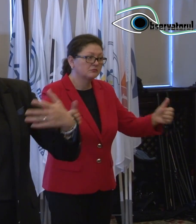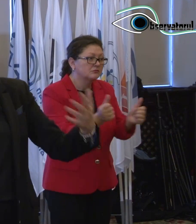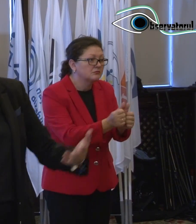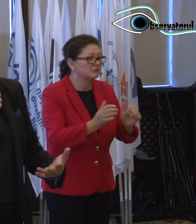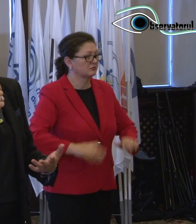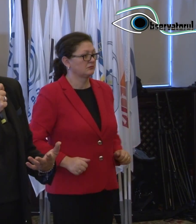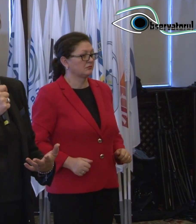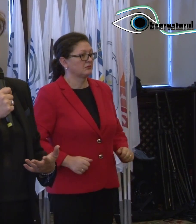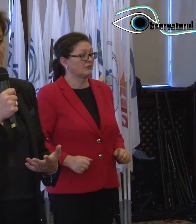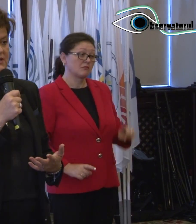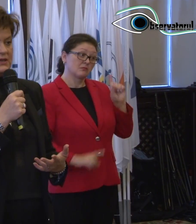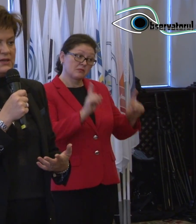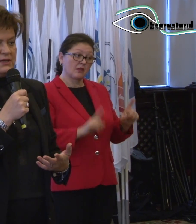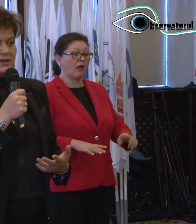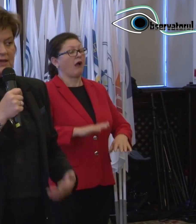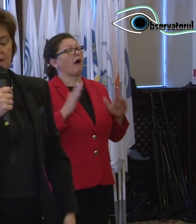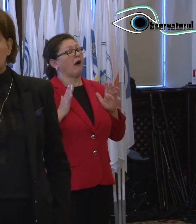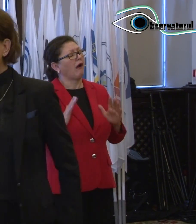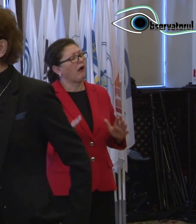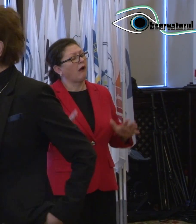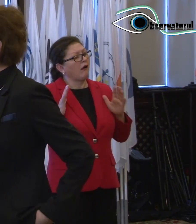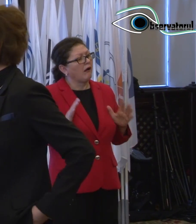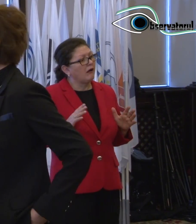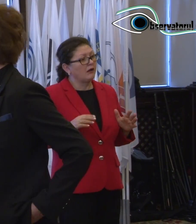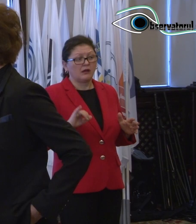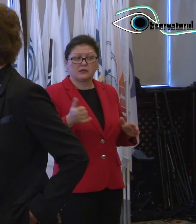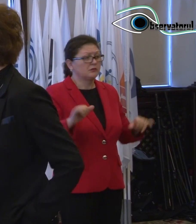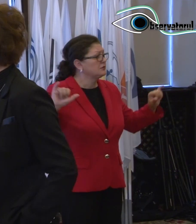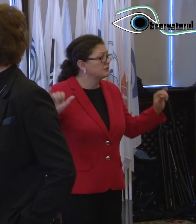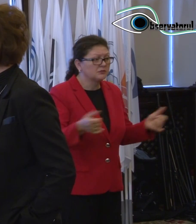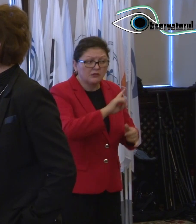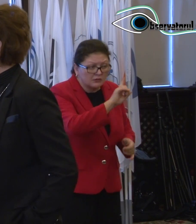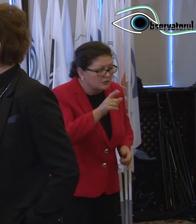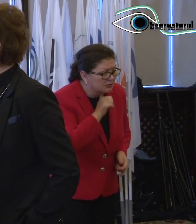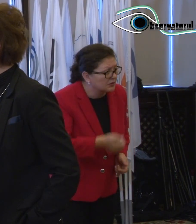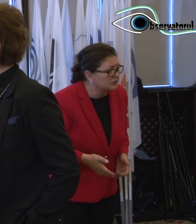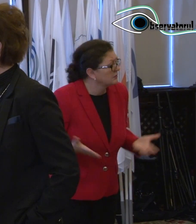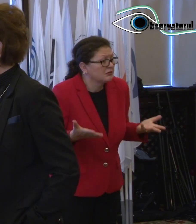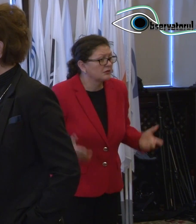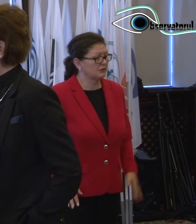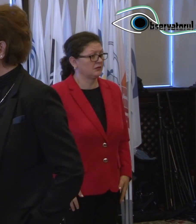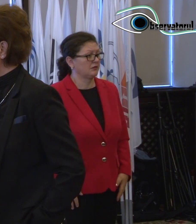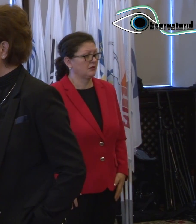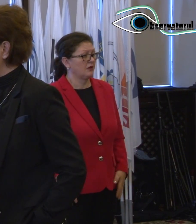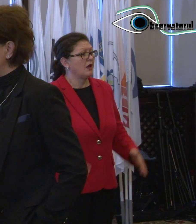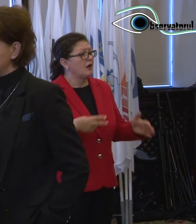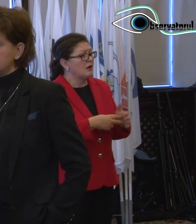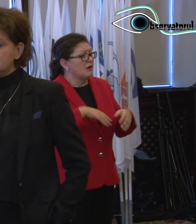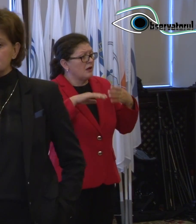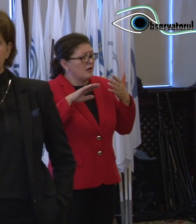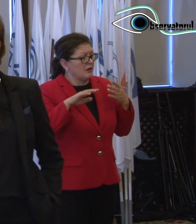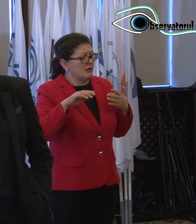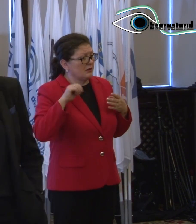agravare acestei situații. Domnul ăștia e un an în care preluăm președinția Consiliului Uniunei Europene.